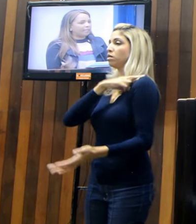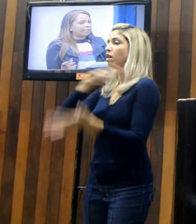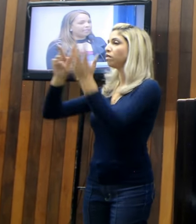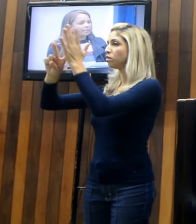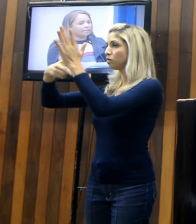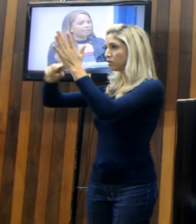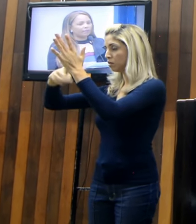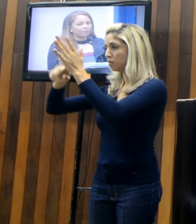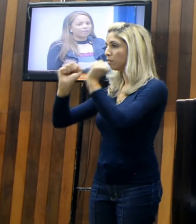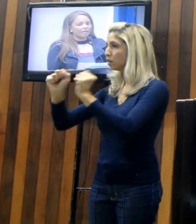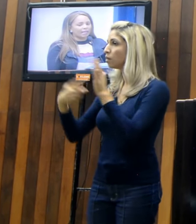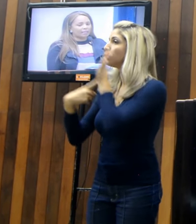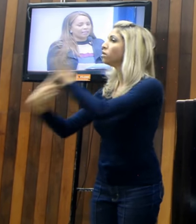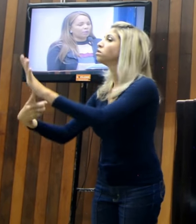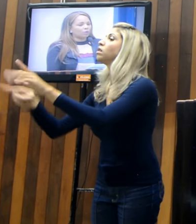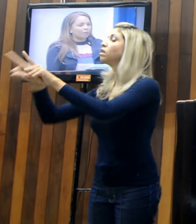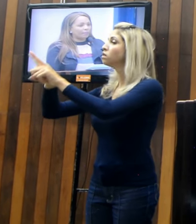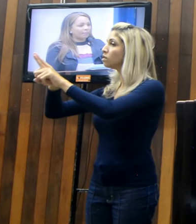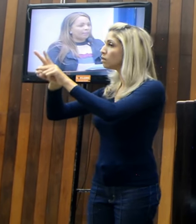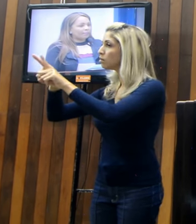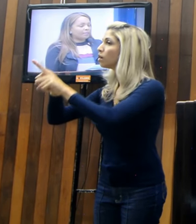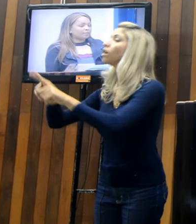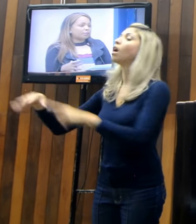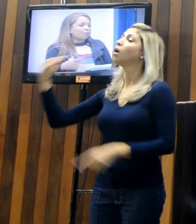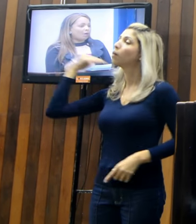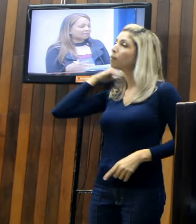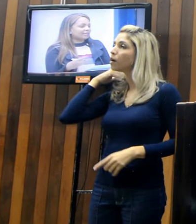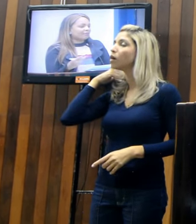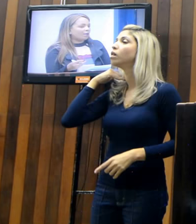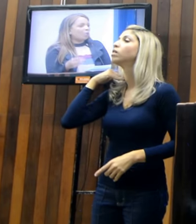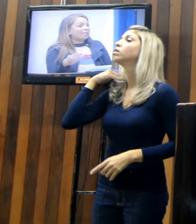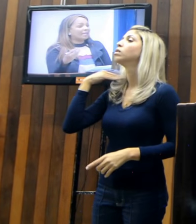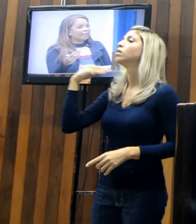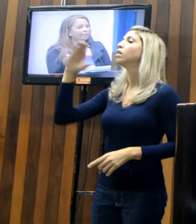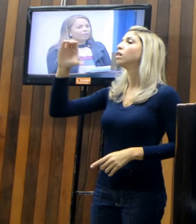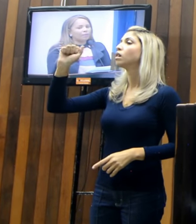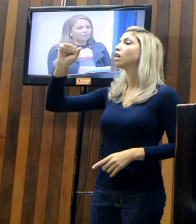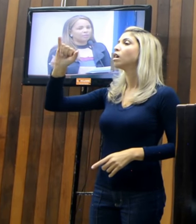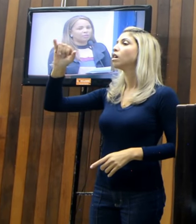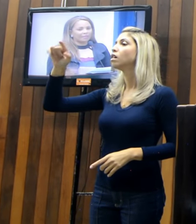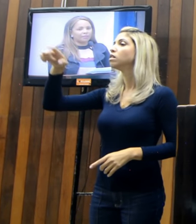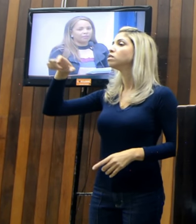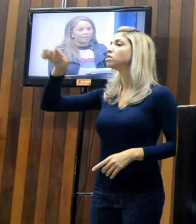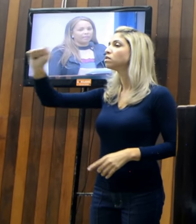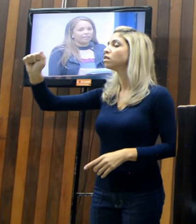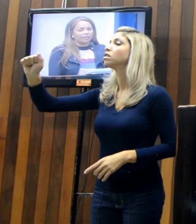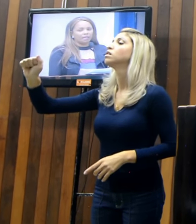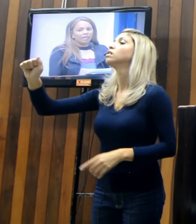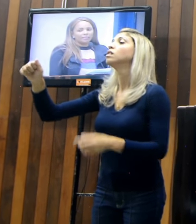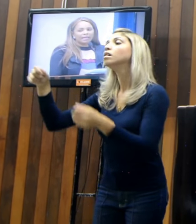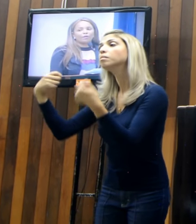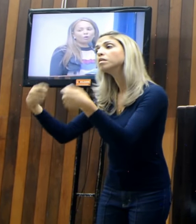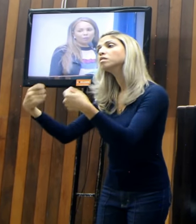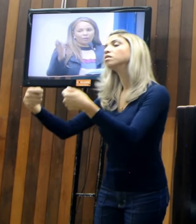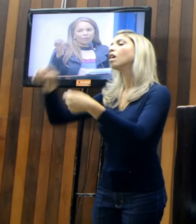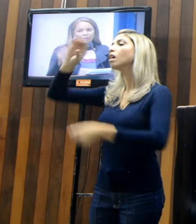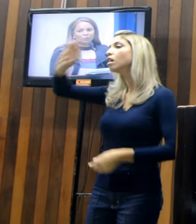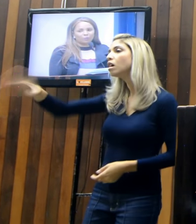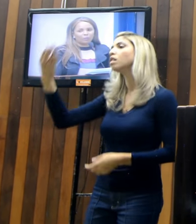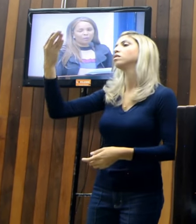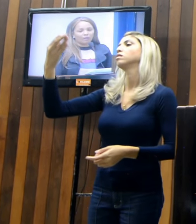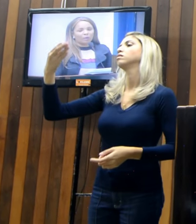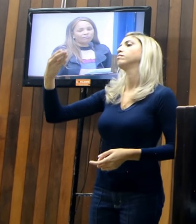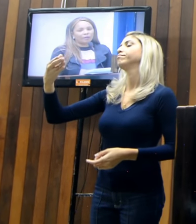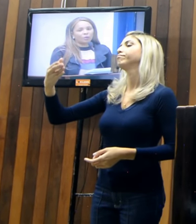empreiteiras e levando até a Caixa Econômica. que a gente possa ver o que podemos ajudar essas famílias, né, que é como realmente